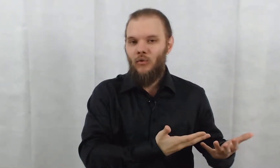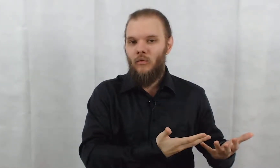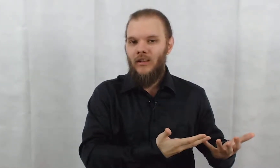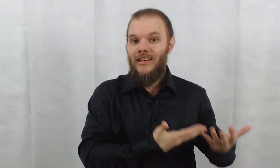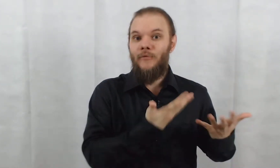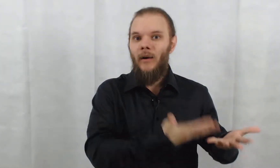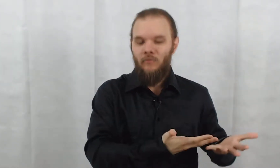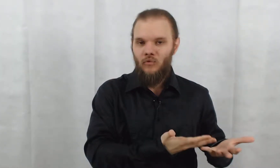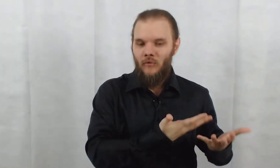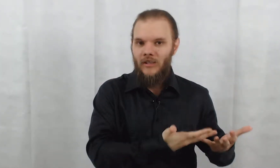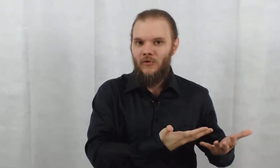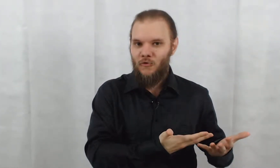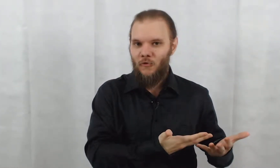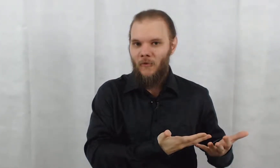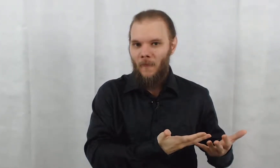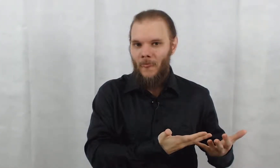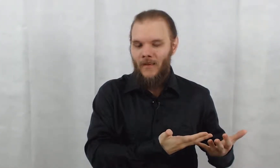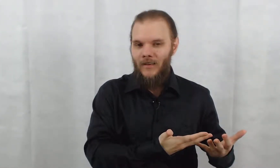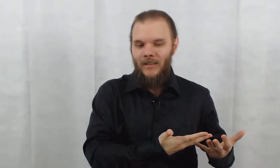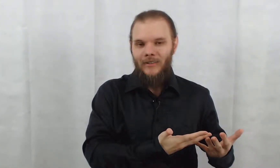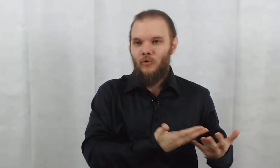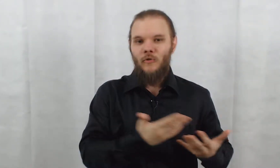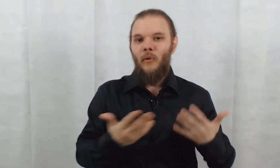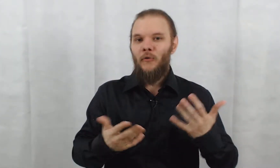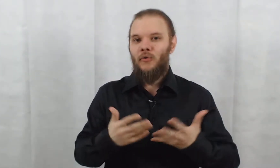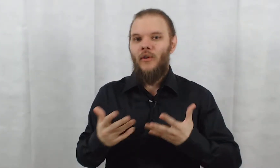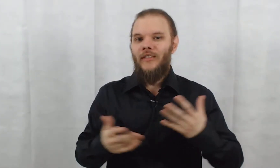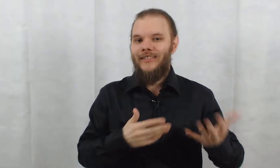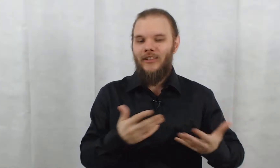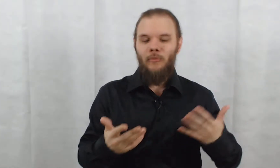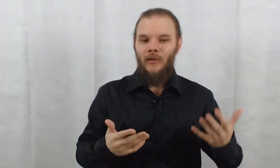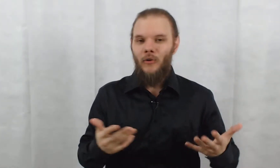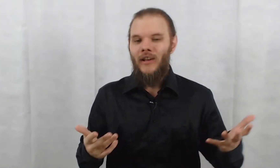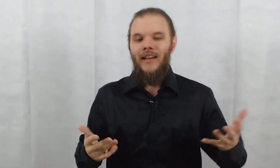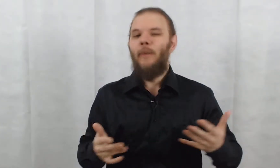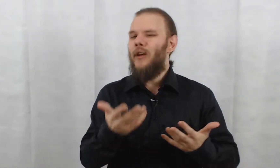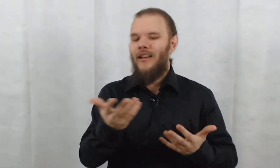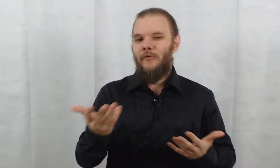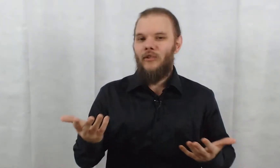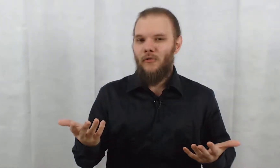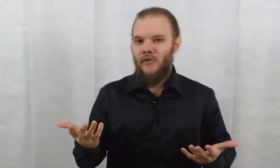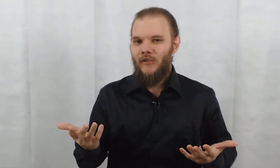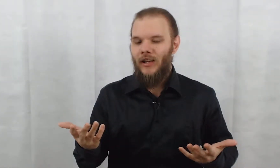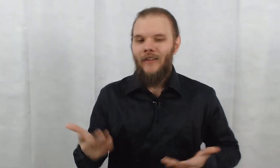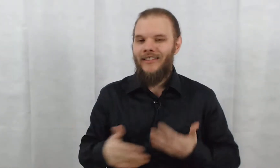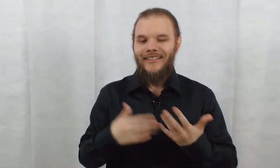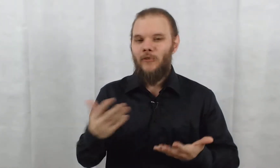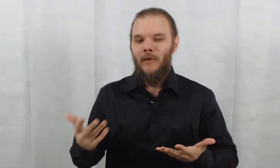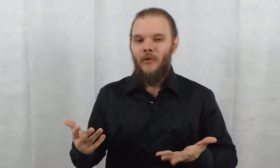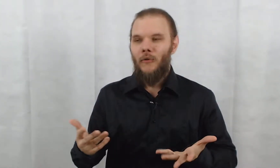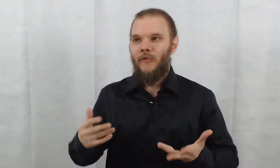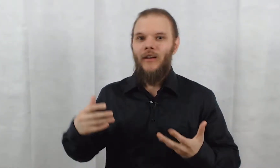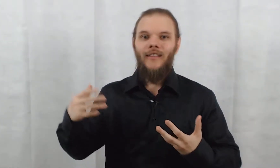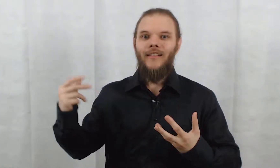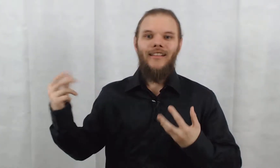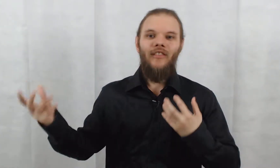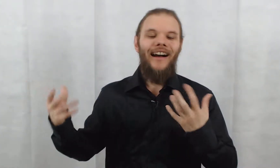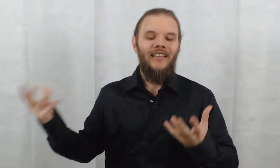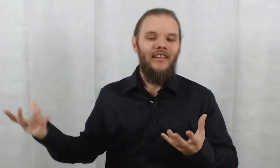trouver, il va trouver quelque chose. Donc, je pense qu'avec ses expériences, un peu à la Victor Freeze, avec ses expériences, ça va rater